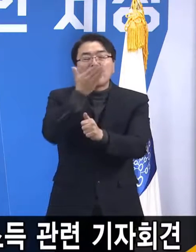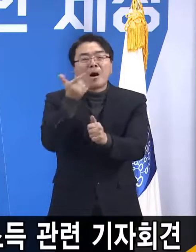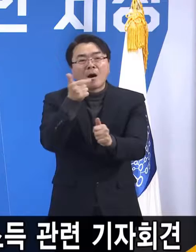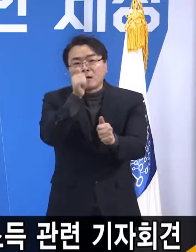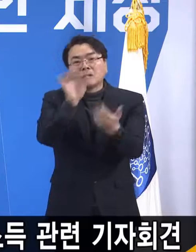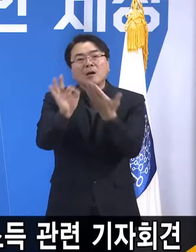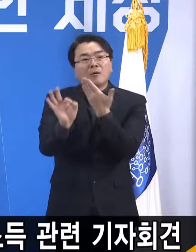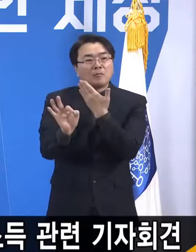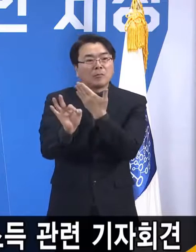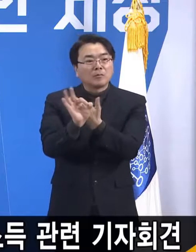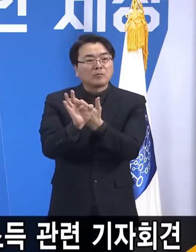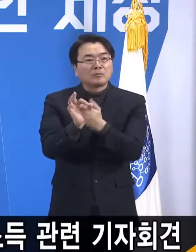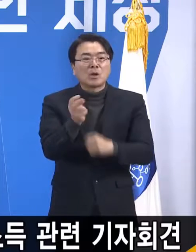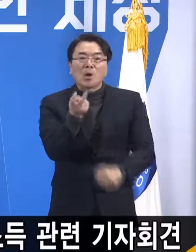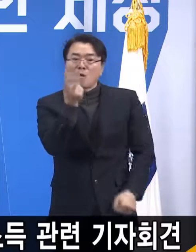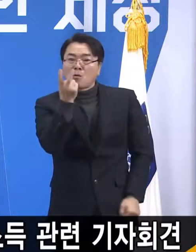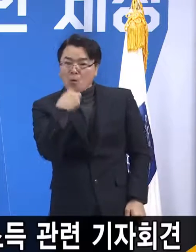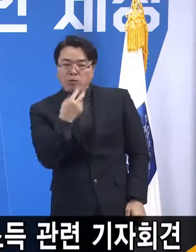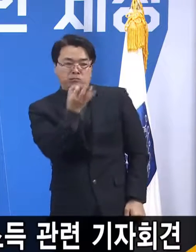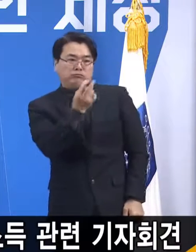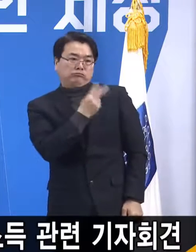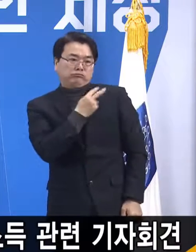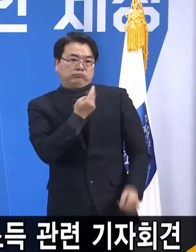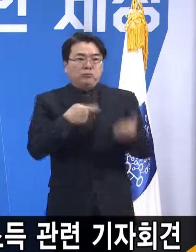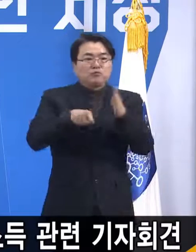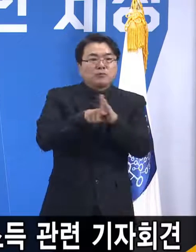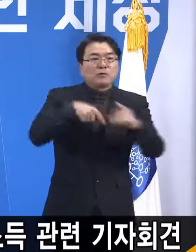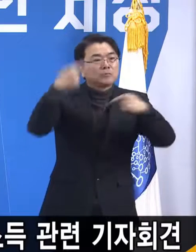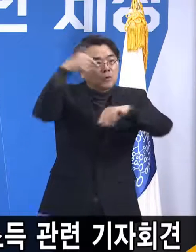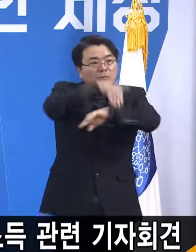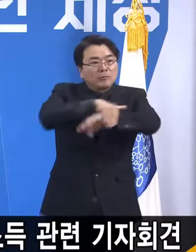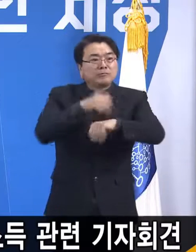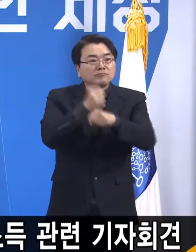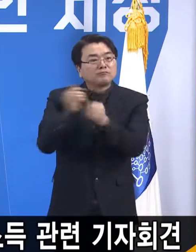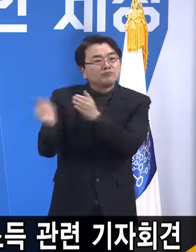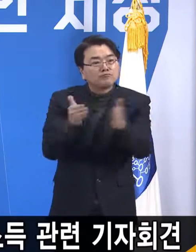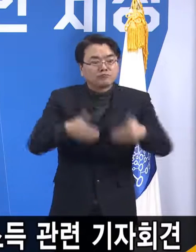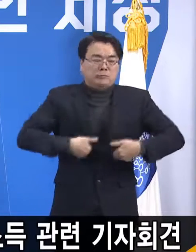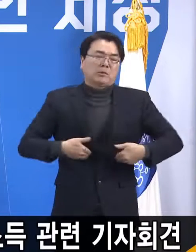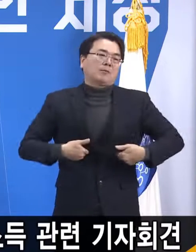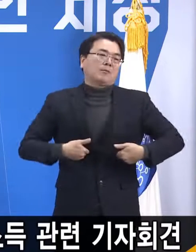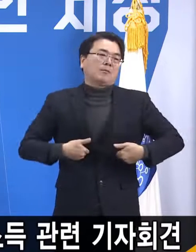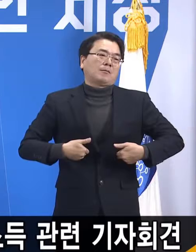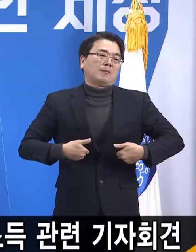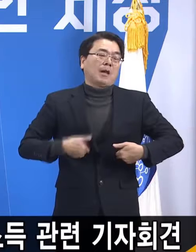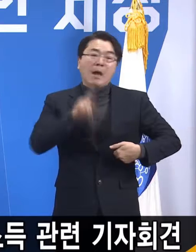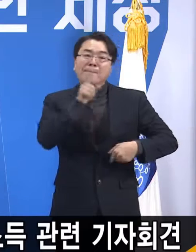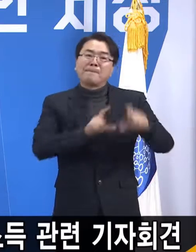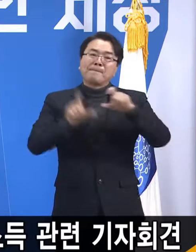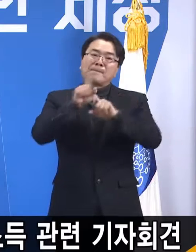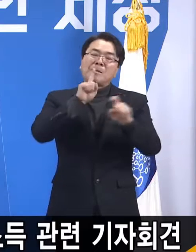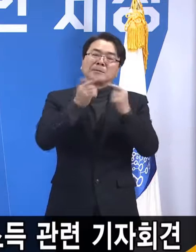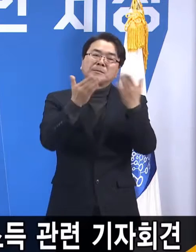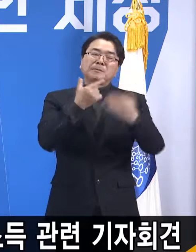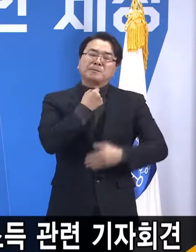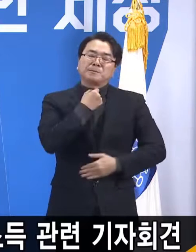당연히 두 가지 효과를 갖는 정책을 해야죠. 제가 여기서 하나만 추가로 말씀을 드리면